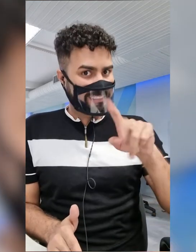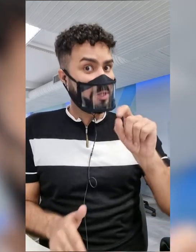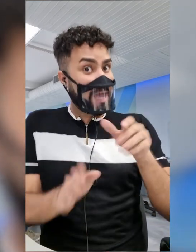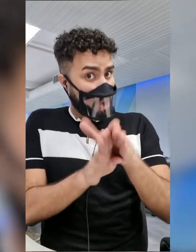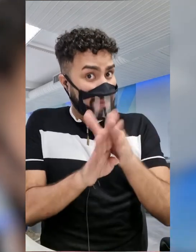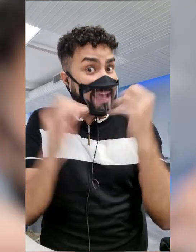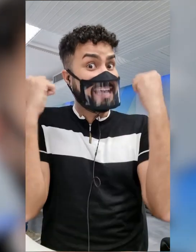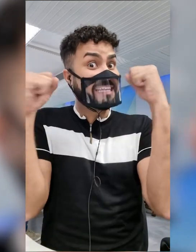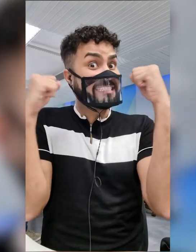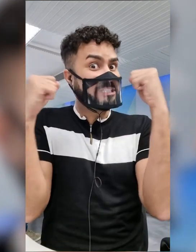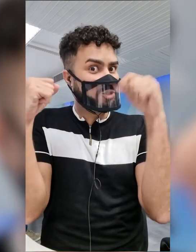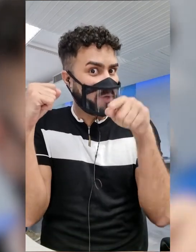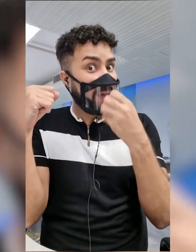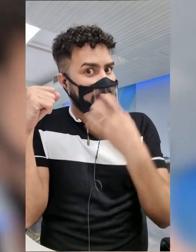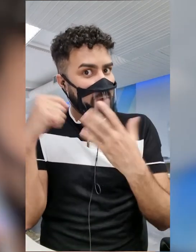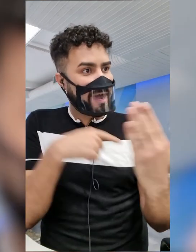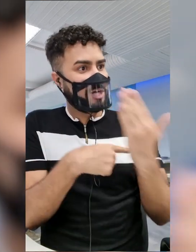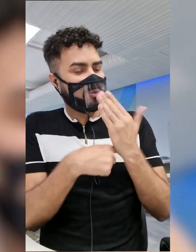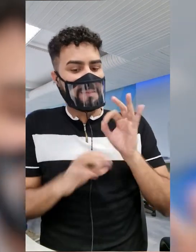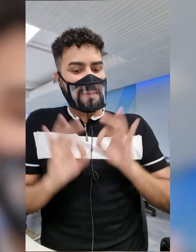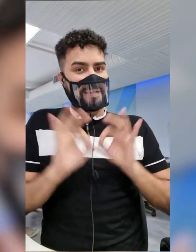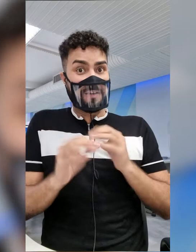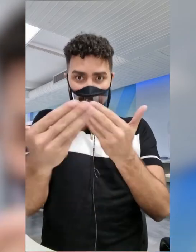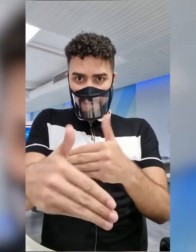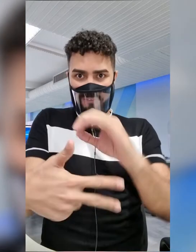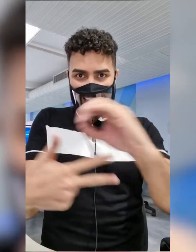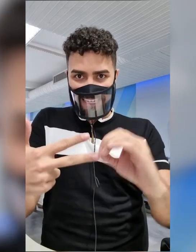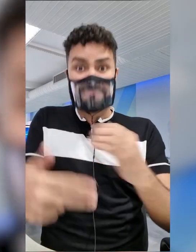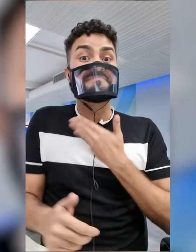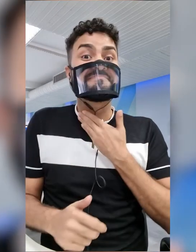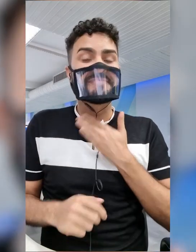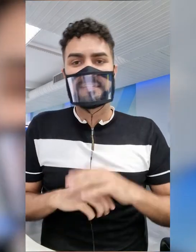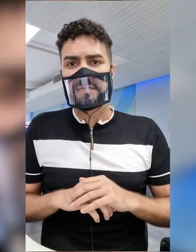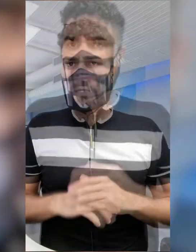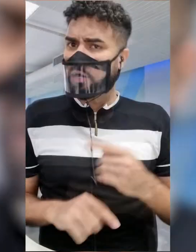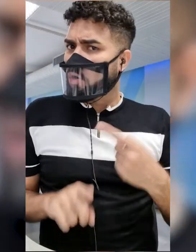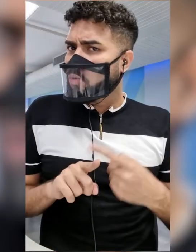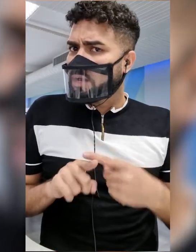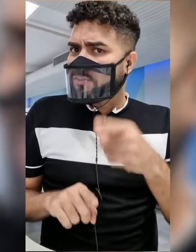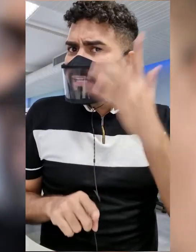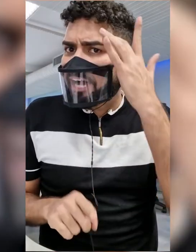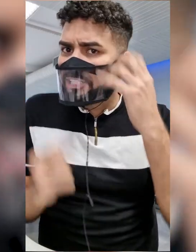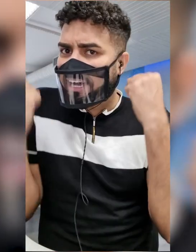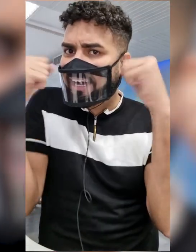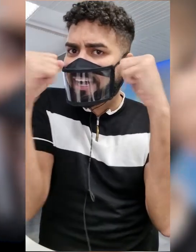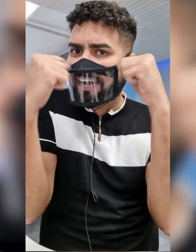recomenda a prática de exercícios físicos como uma aliada na preparação para o Enem. Por que o exercício físico ajuda bastante?